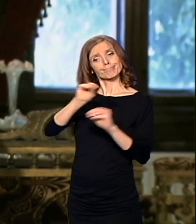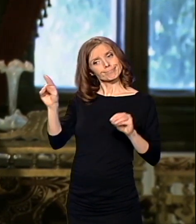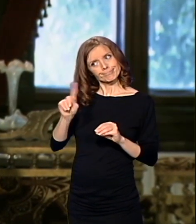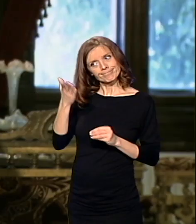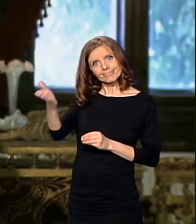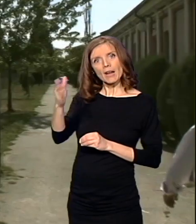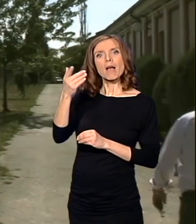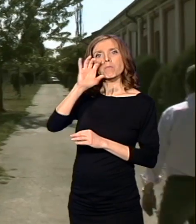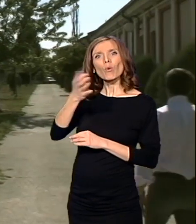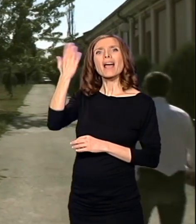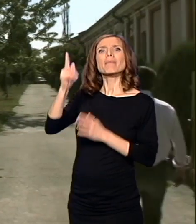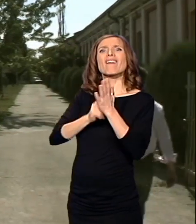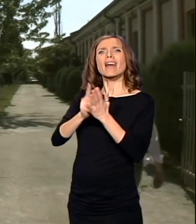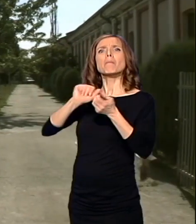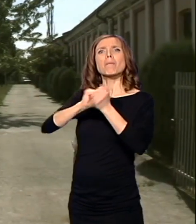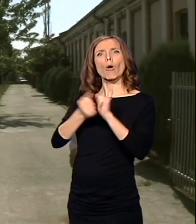otpora Turcima.